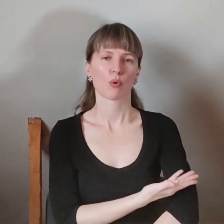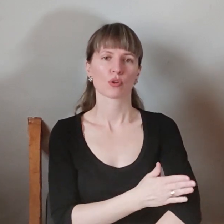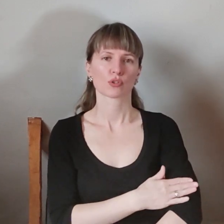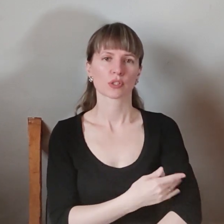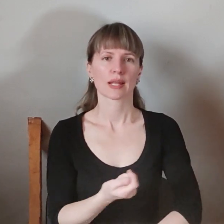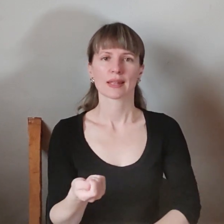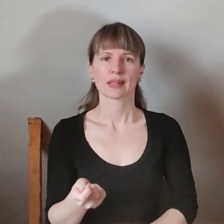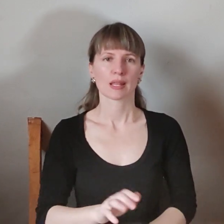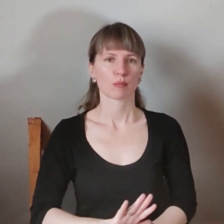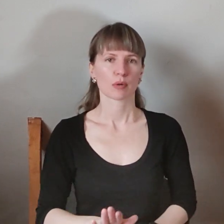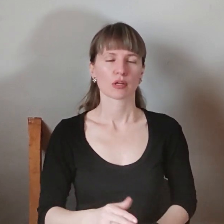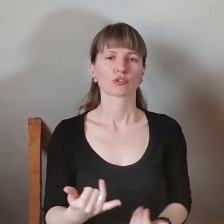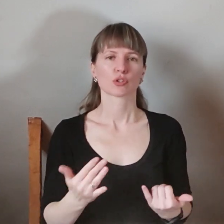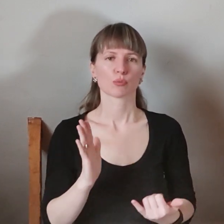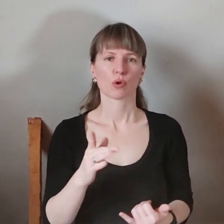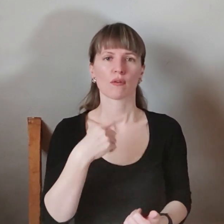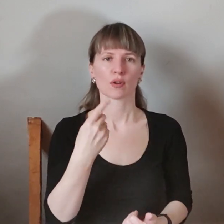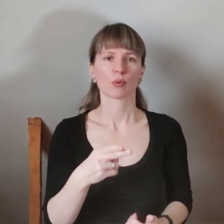перемикайтеся, за ми будемо говорити про інша.